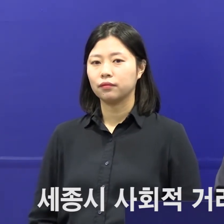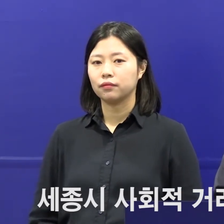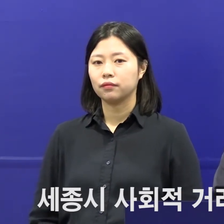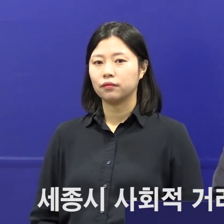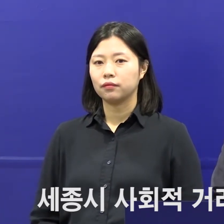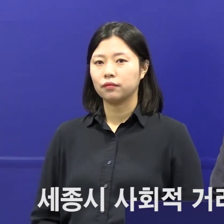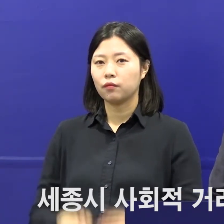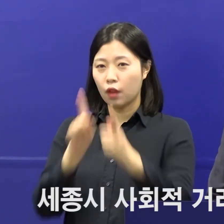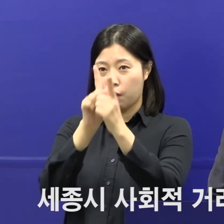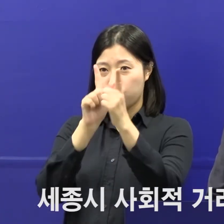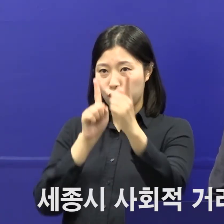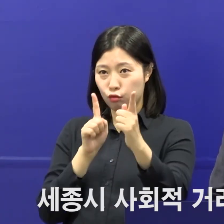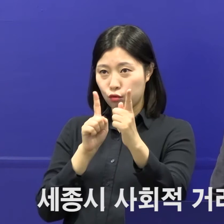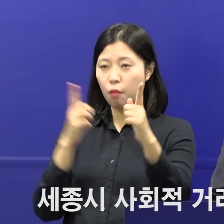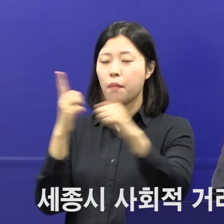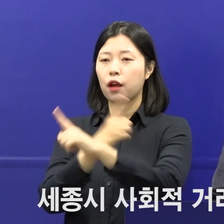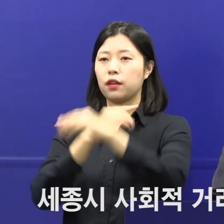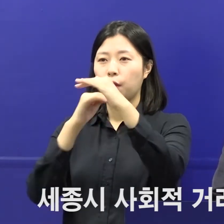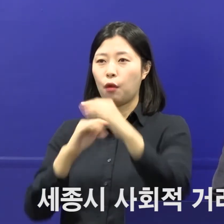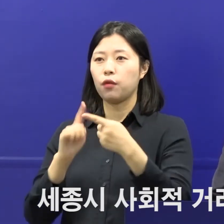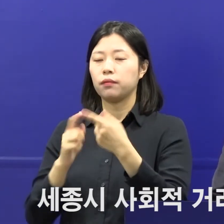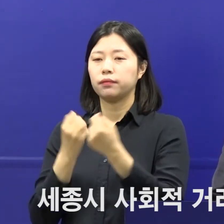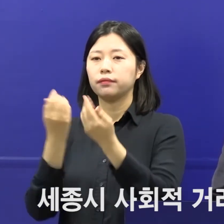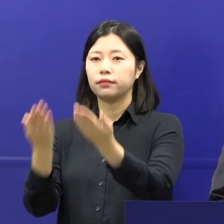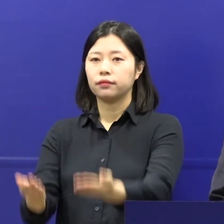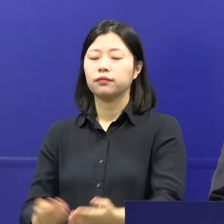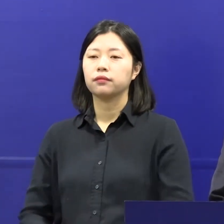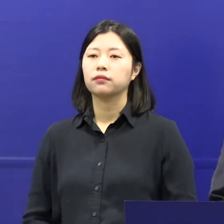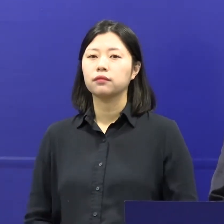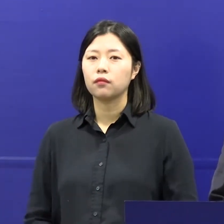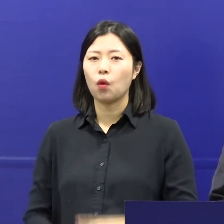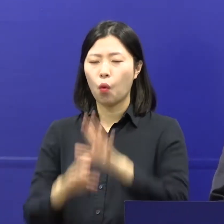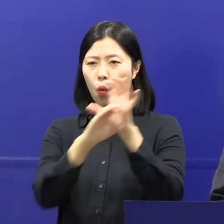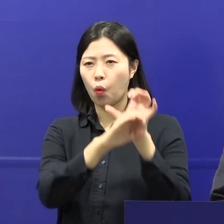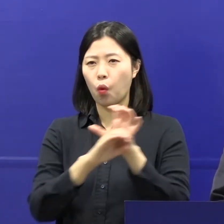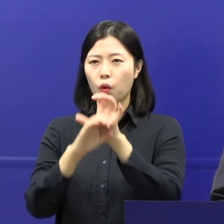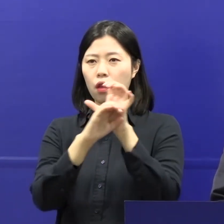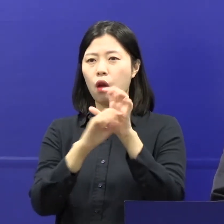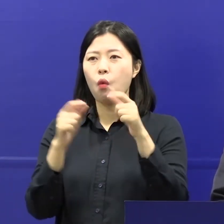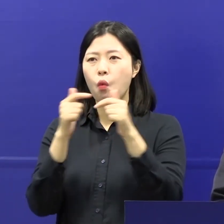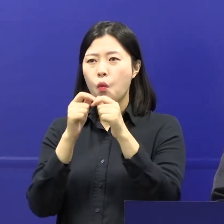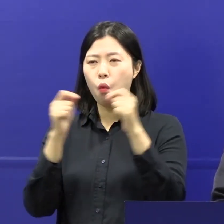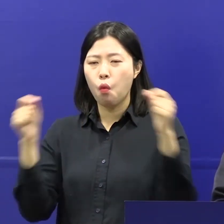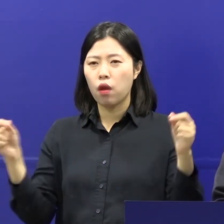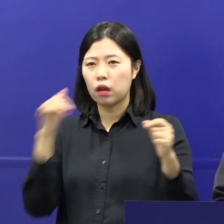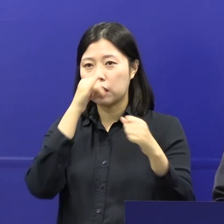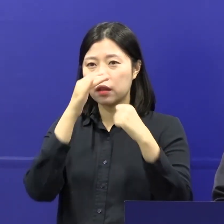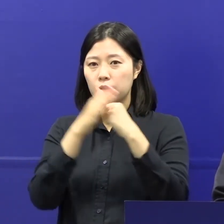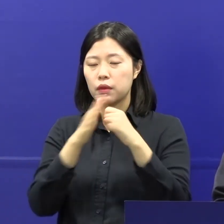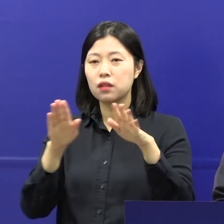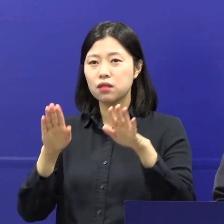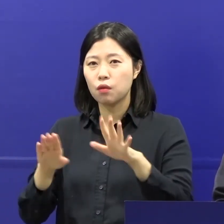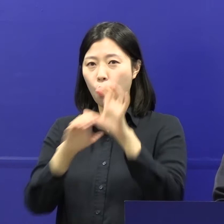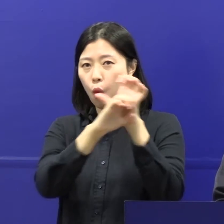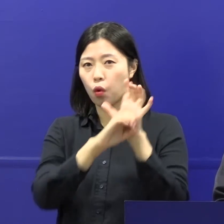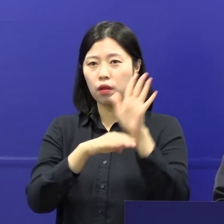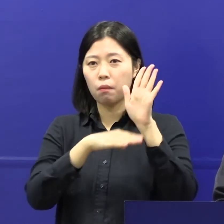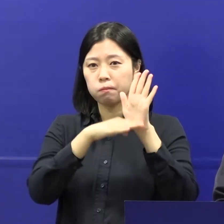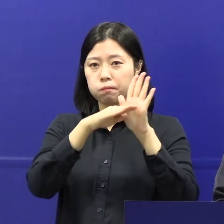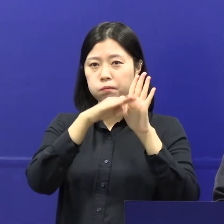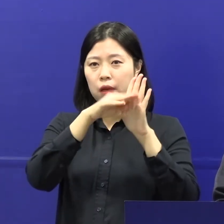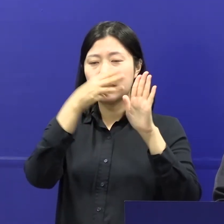내용에 대해서 말씀드리겠습니다. 정부는 코로나19 장기화에 대비해서 사회적 거리 두기를 기존 3단계에서